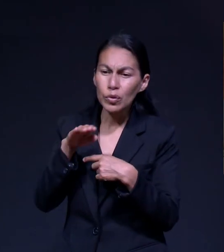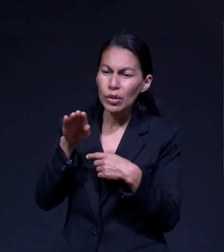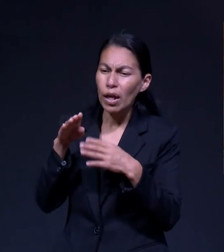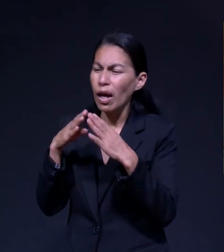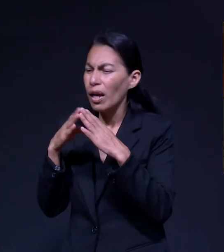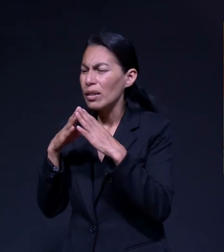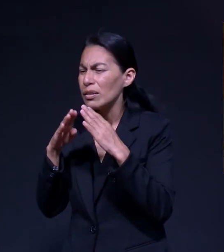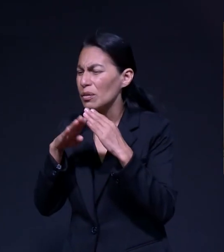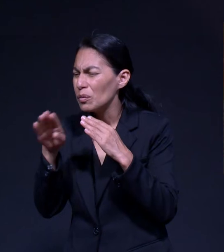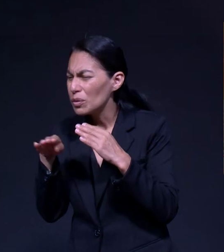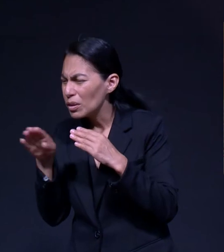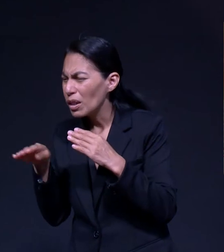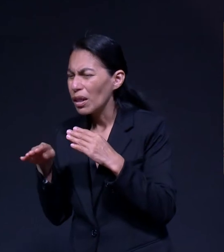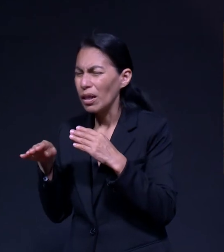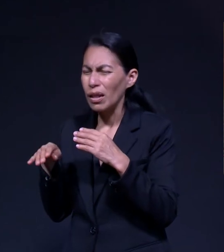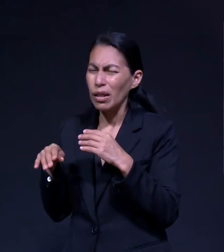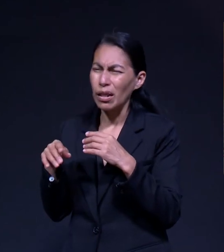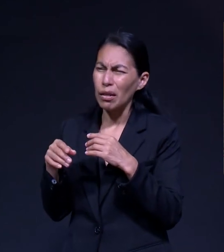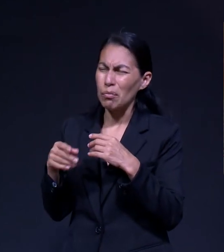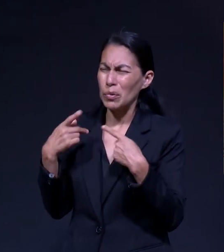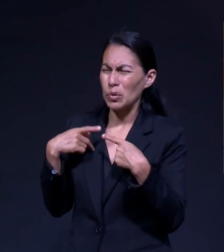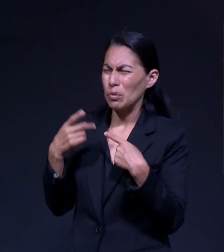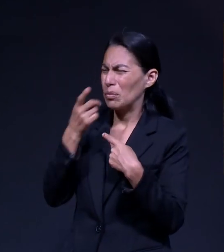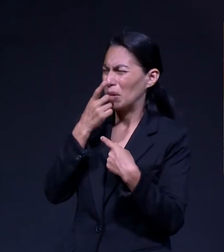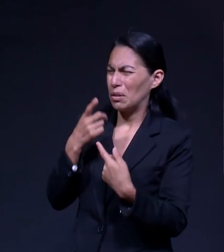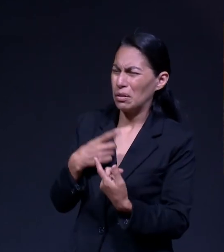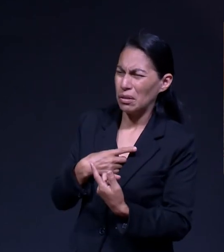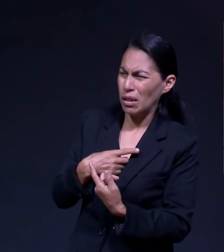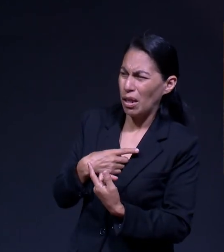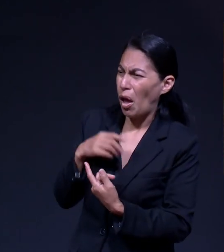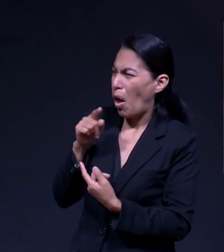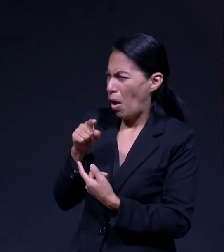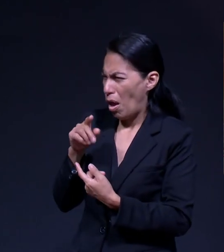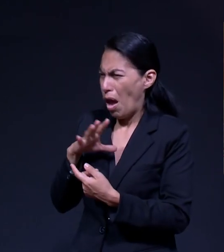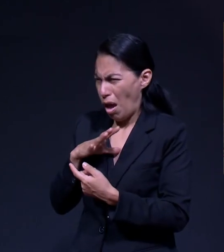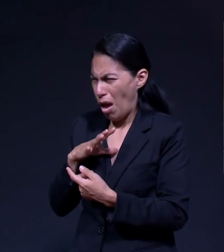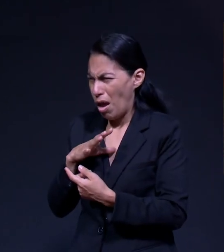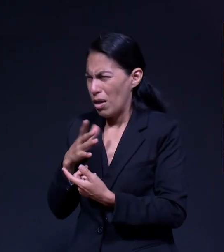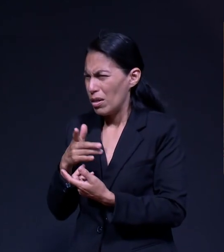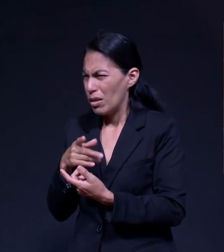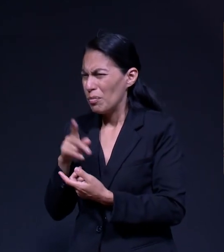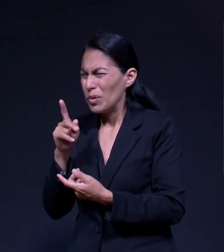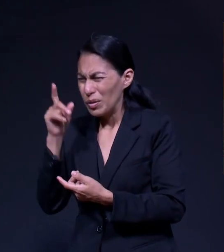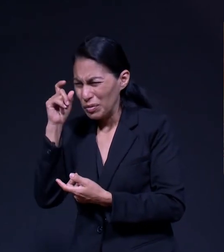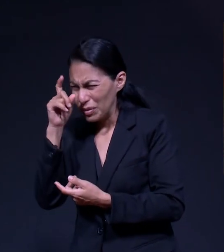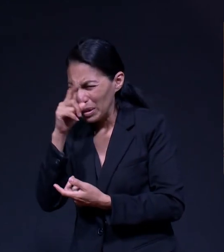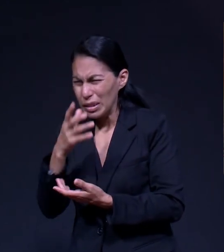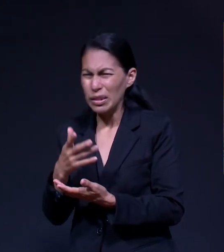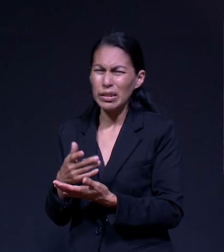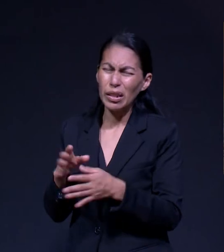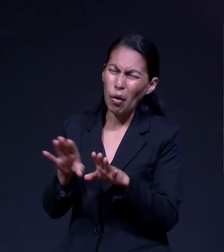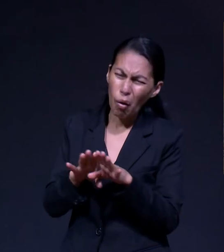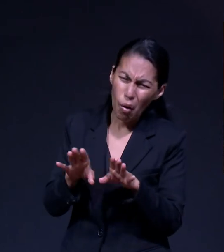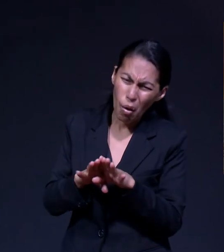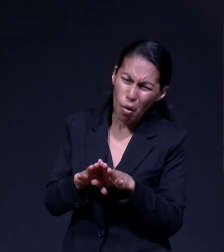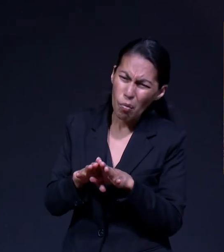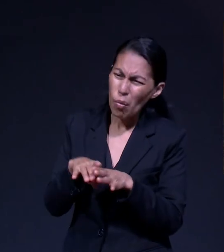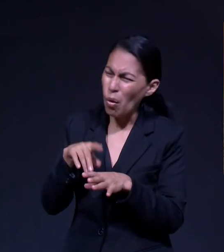Todos Me Decían Oye Pero Y Si Vas A Encontrar Y En Esta Fecha Como Que Ya Es Difícil O No Hay Lugares Muy